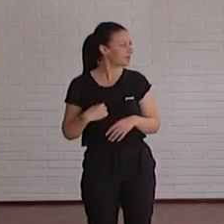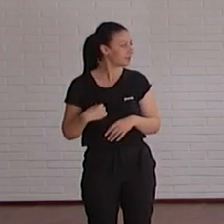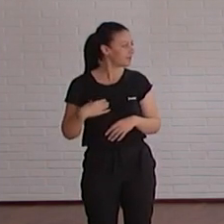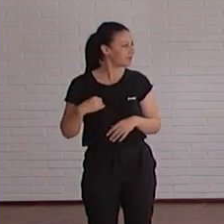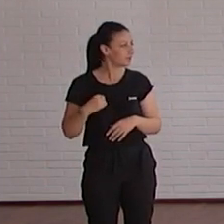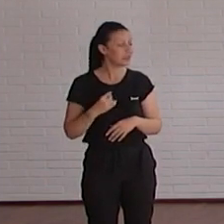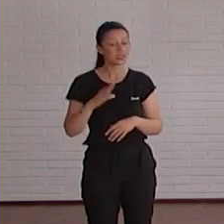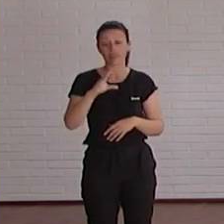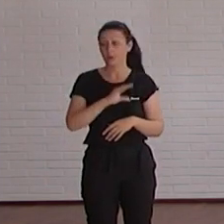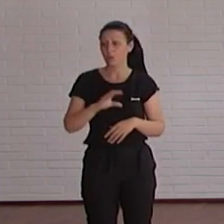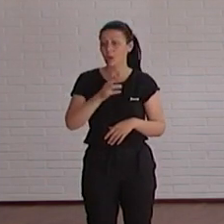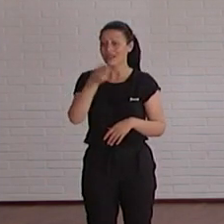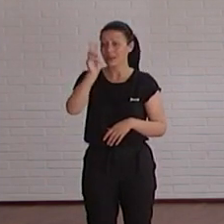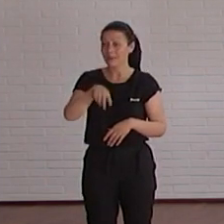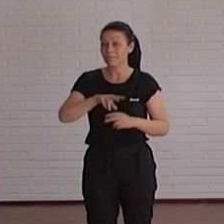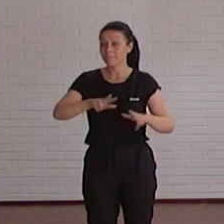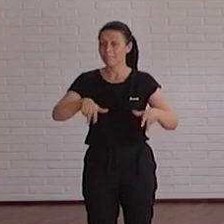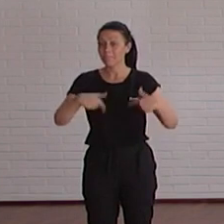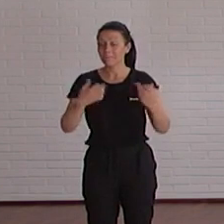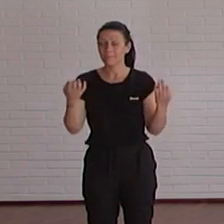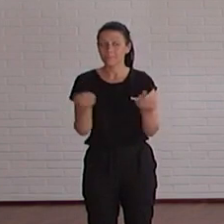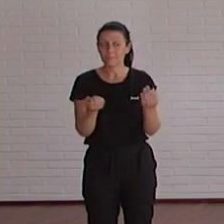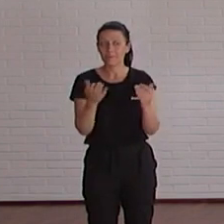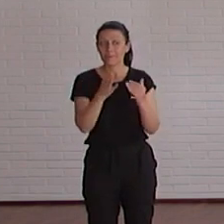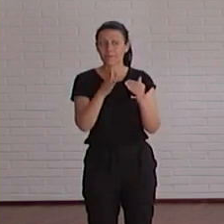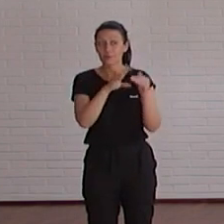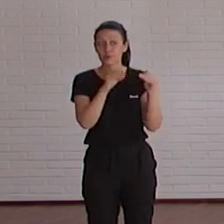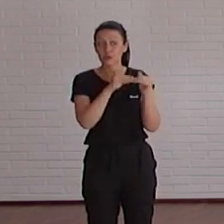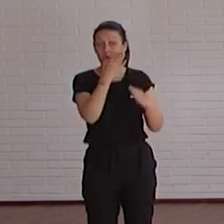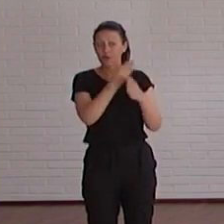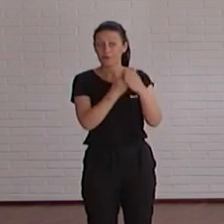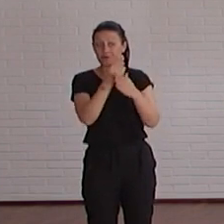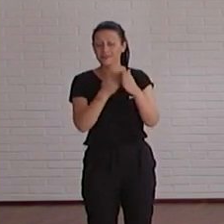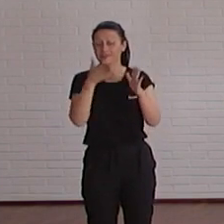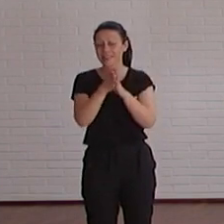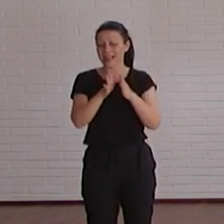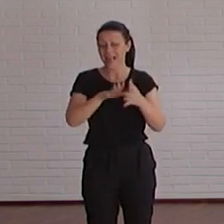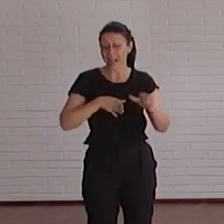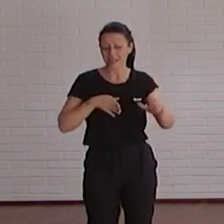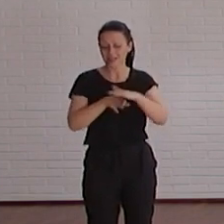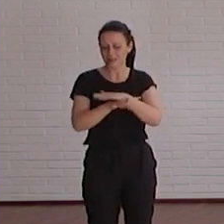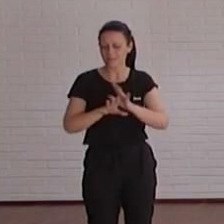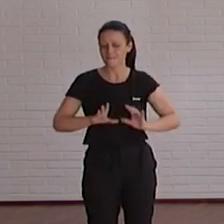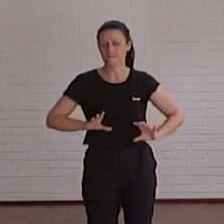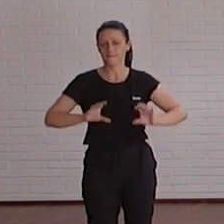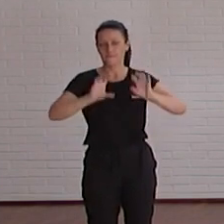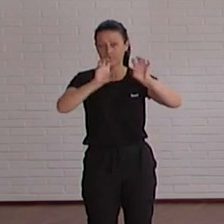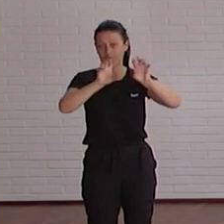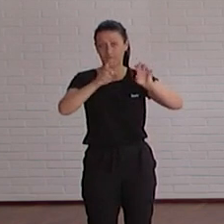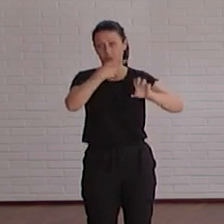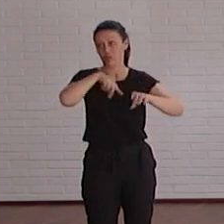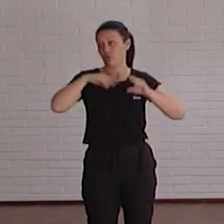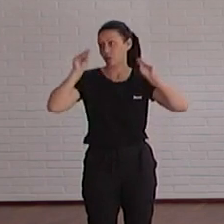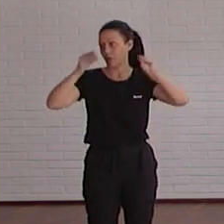CADUA también permite que el usuario que está resolviendo errores vaya aprendiendo sobre accesibilidad y bueno, al final la formación también es uno de nuestros